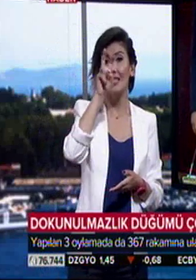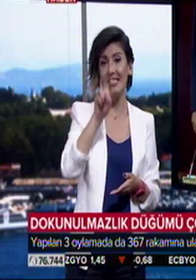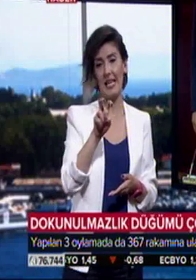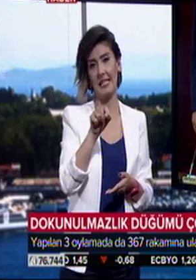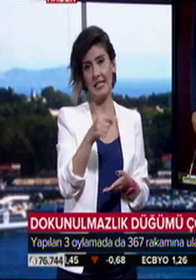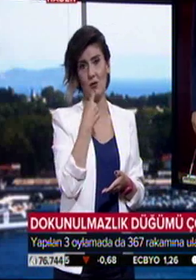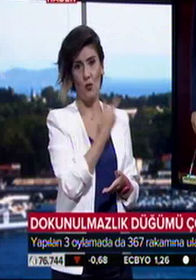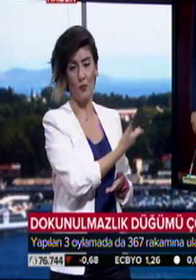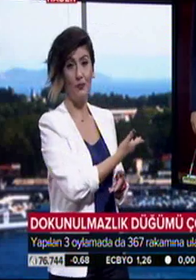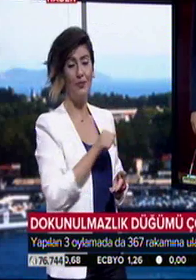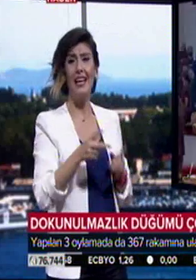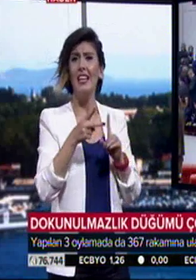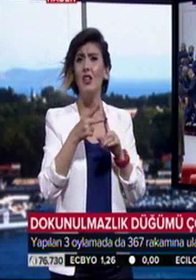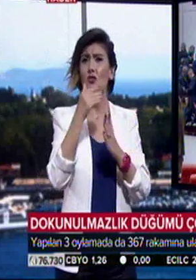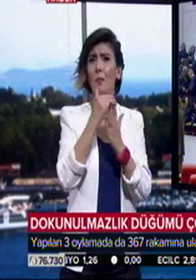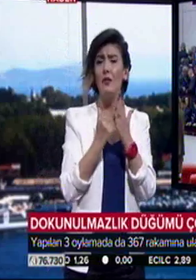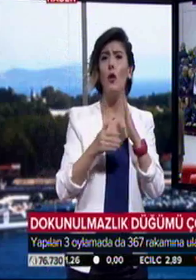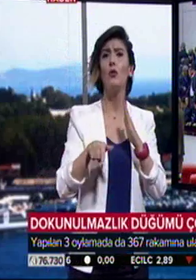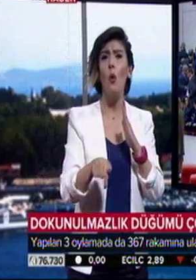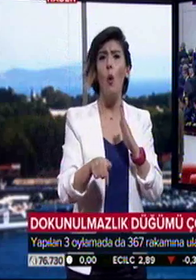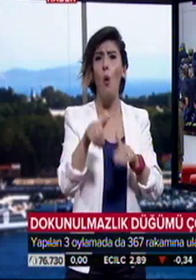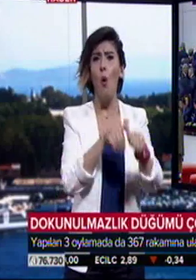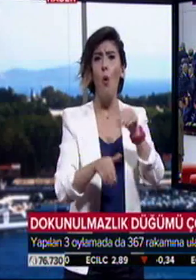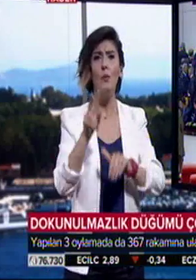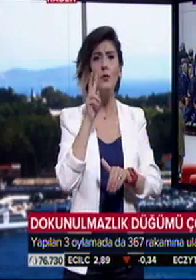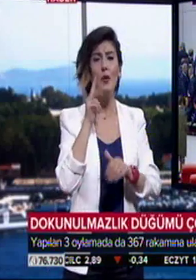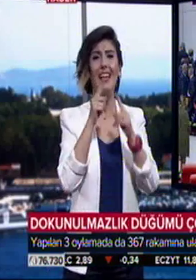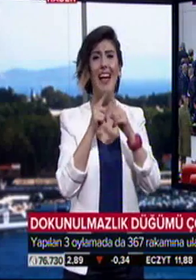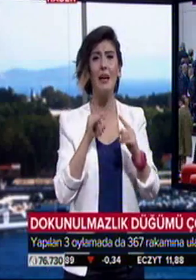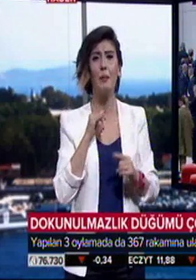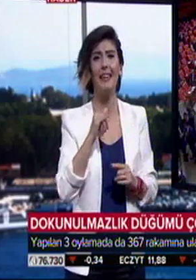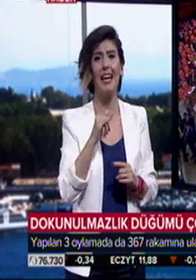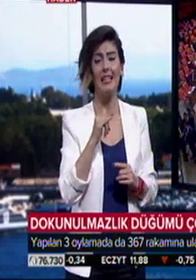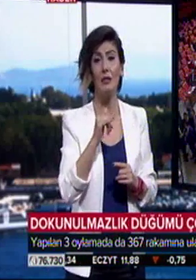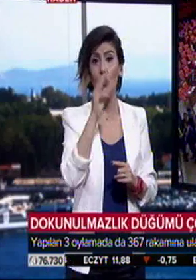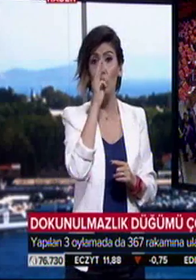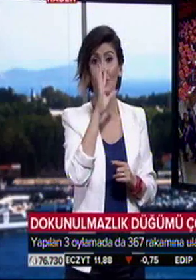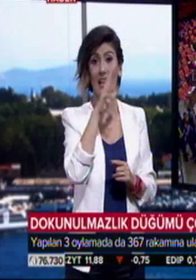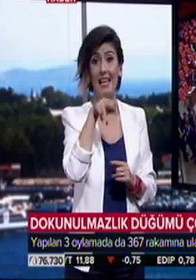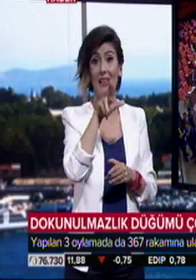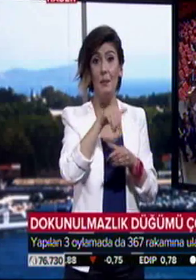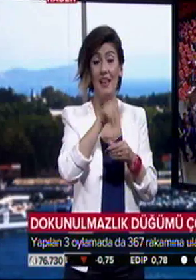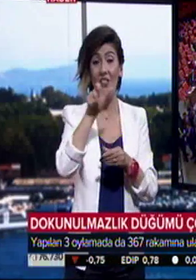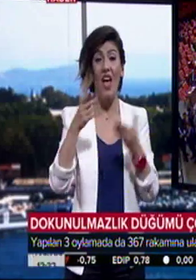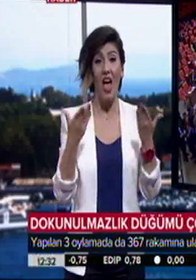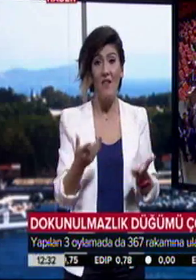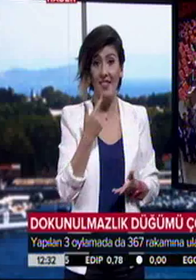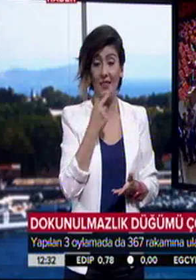maddenin oylama sonucunda da rakamlar yine birbirine yakındı. Teklife 357 milletvekili evet dedi, 149